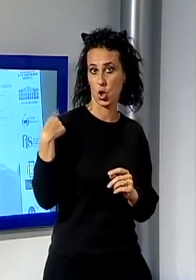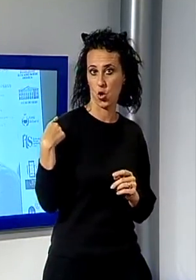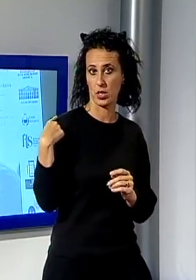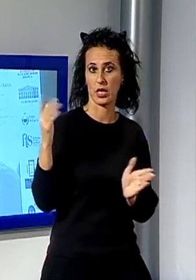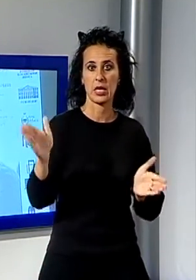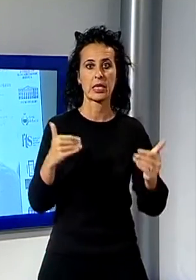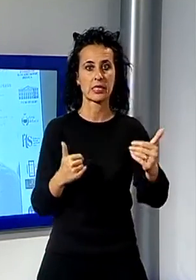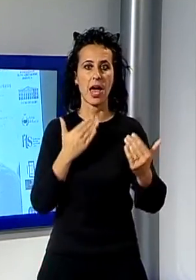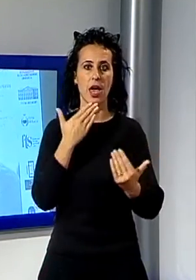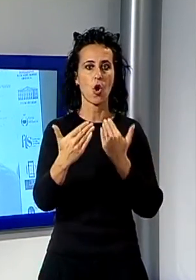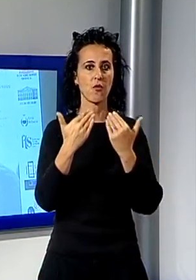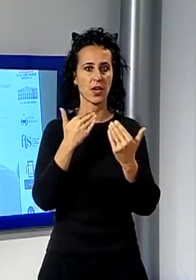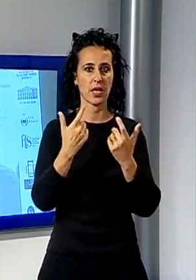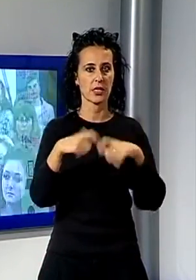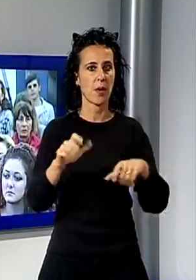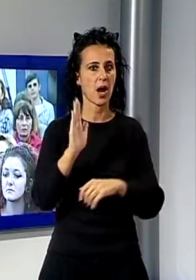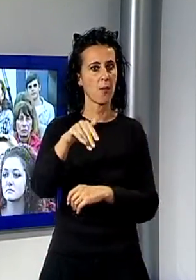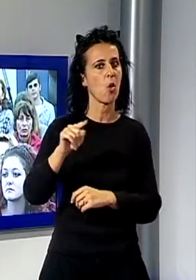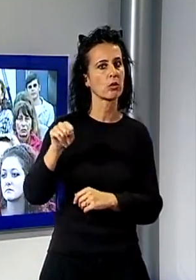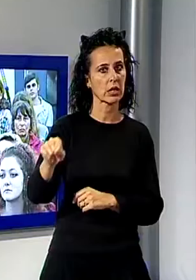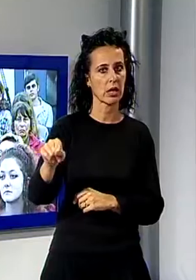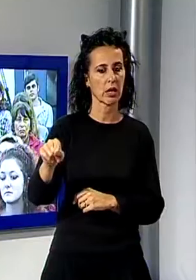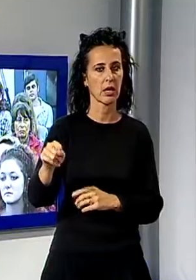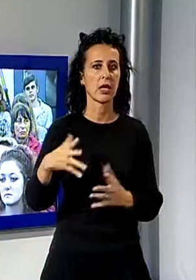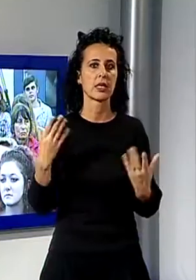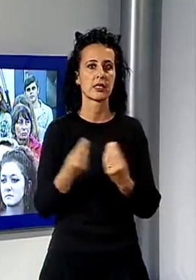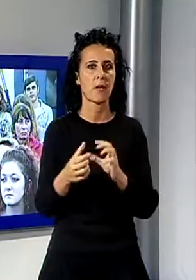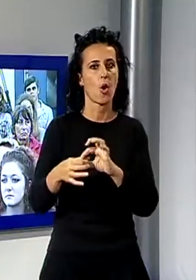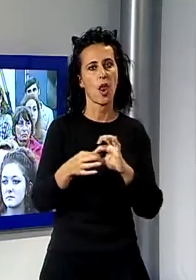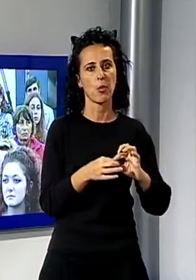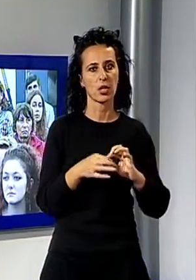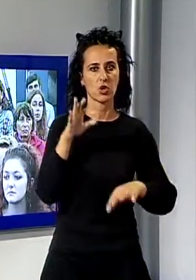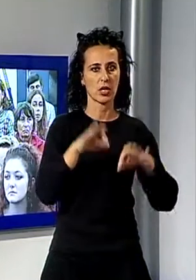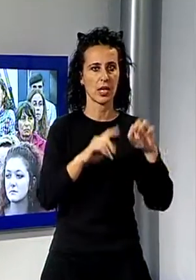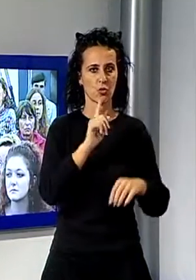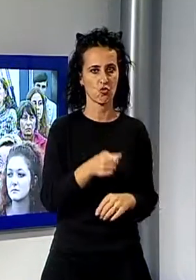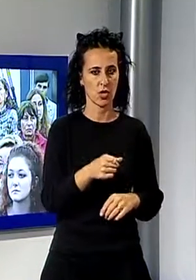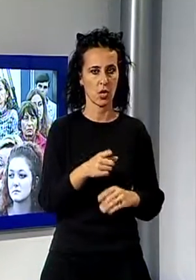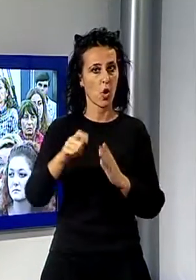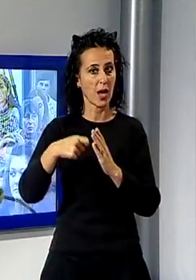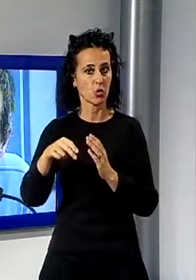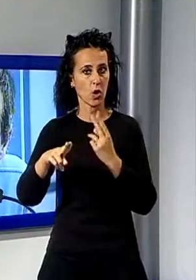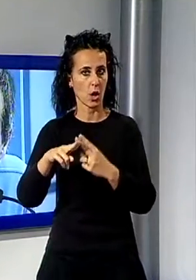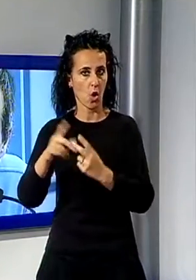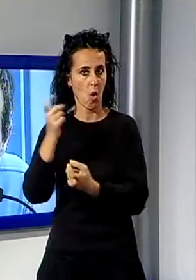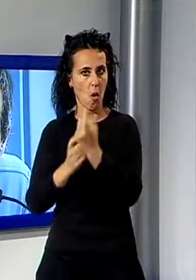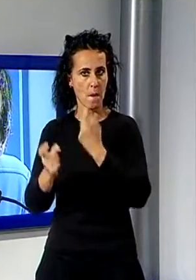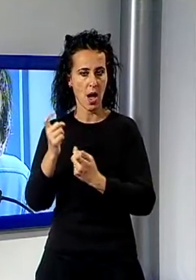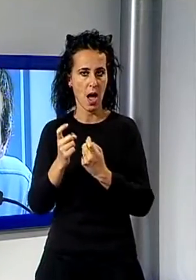conferenze della Banca del Monte in collaborazione con il Teatro del Giglio, l'attore romano ha deliziato la platea con battute e